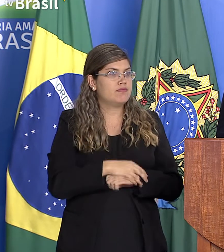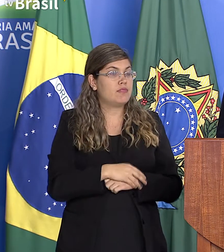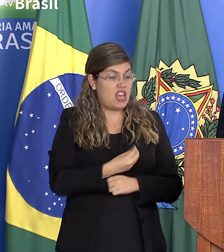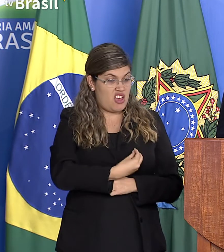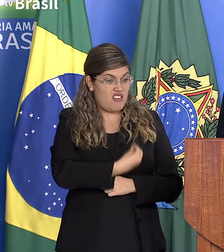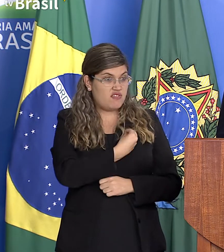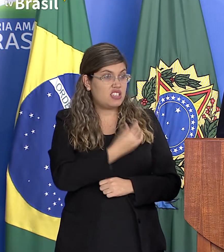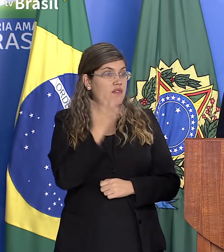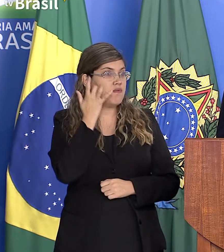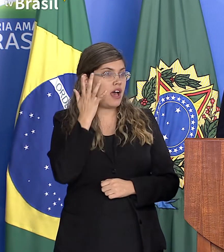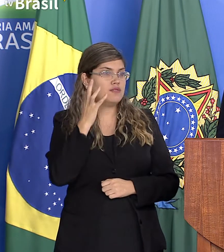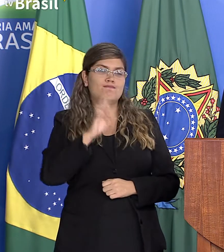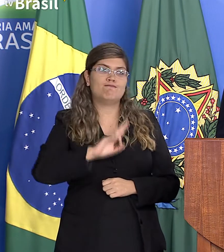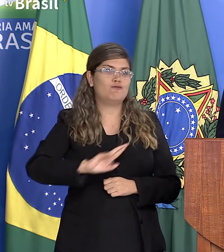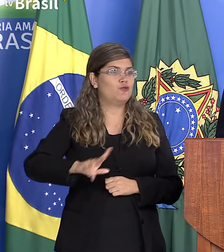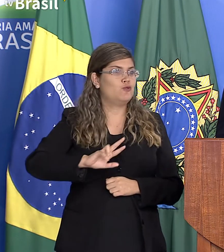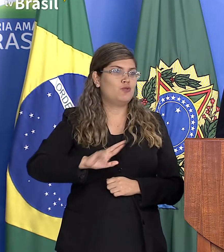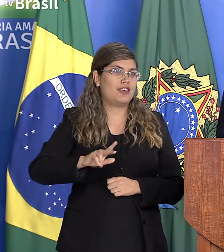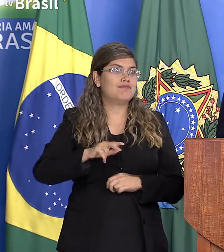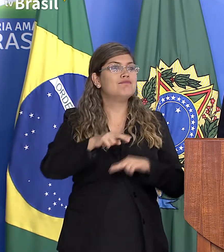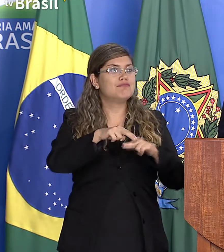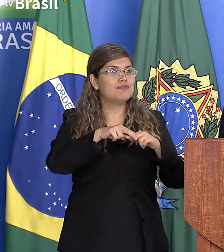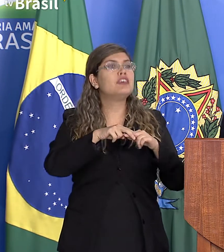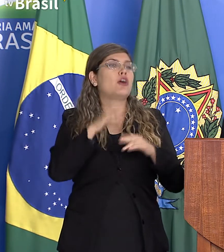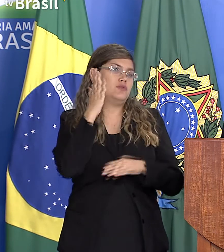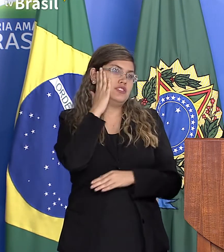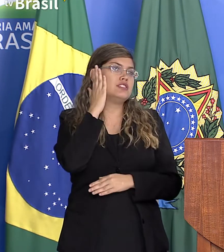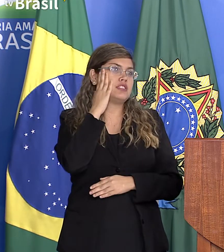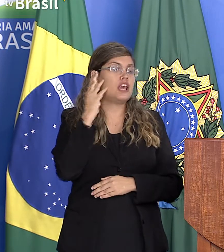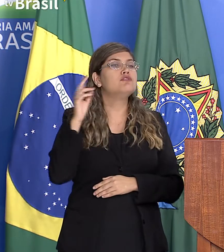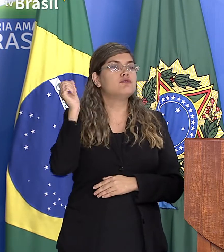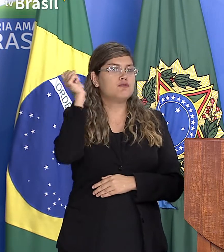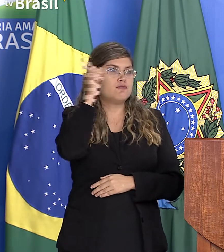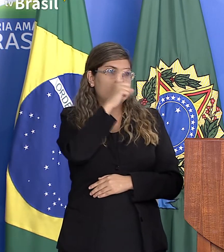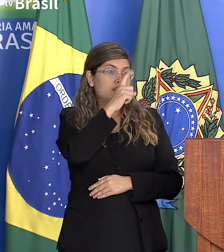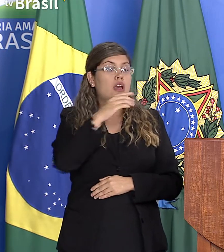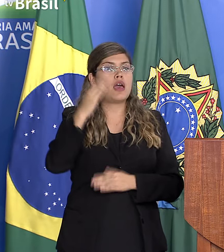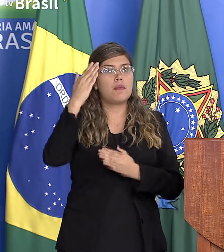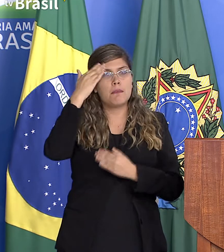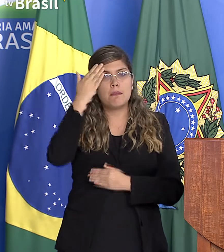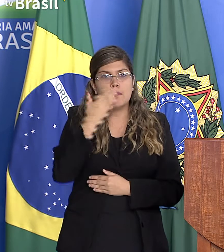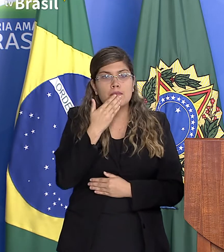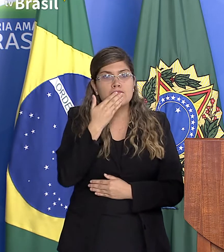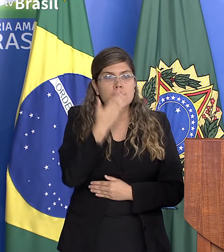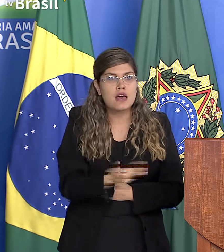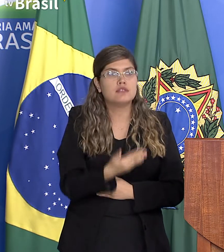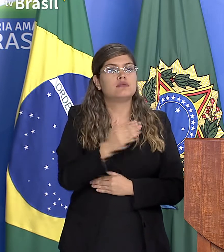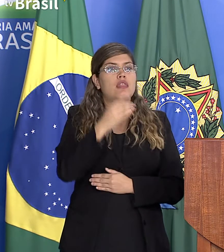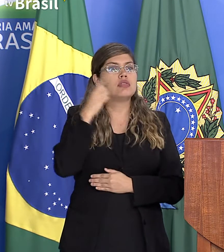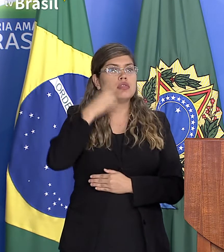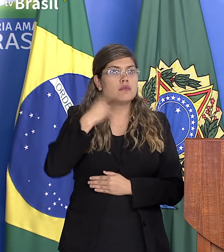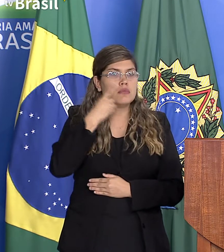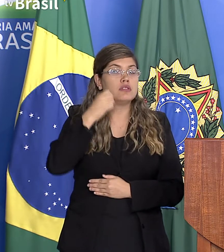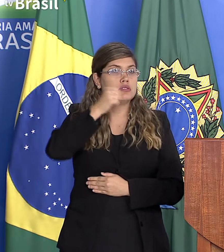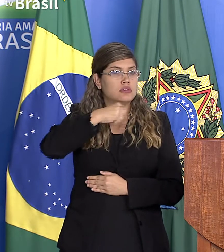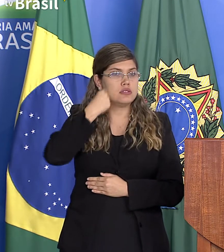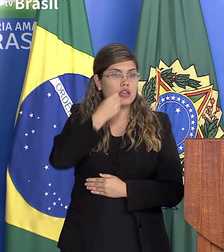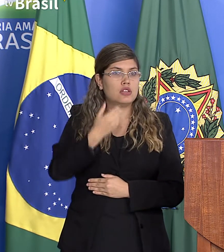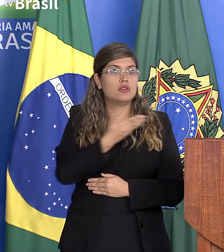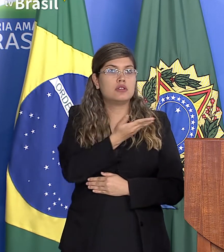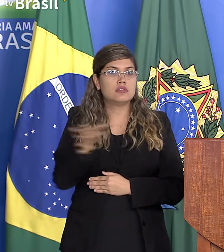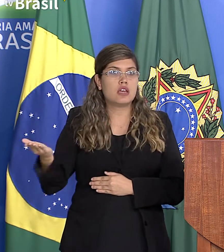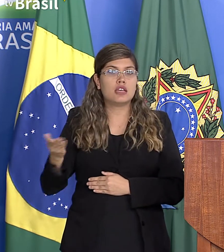pra ninguém reconheço que a de vocês é muito difícil e eu peço aos deputados e senadores que não alterem